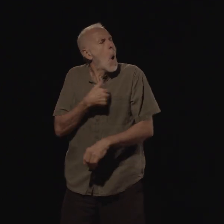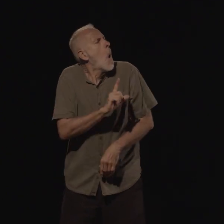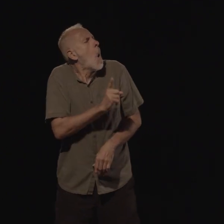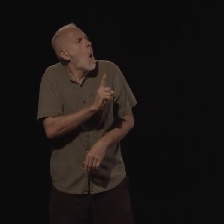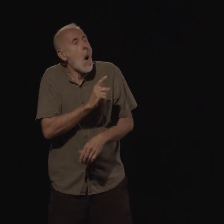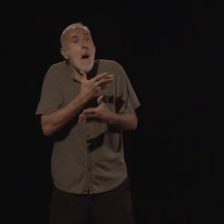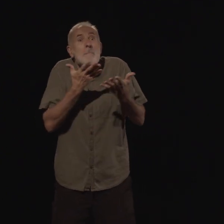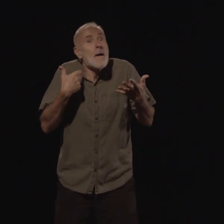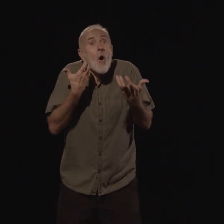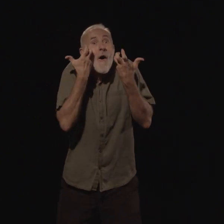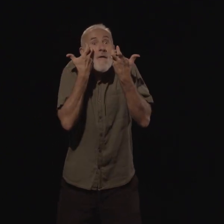il l'est. C'est tout.